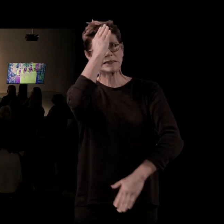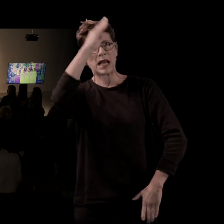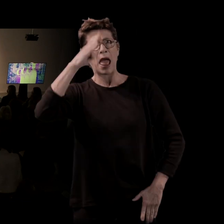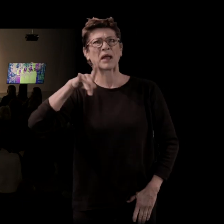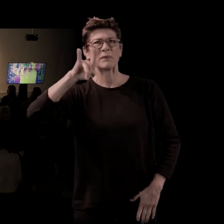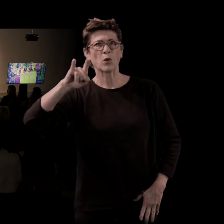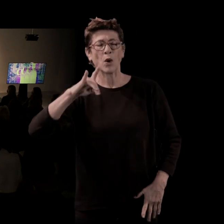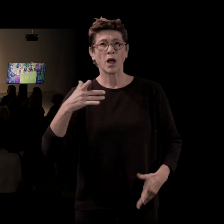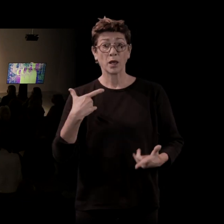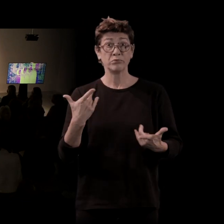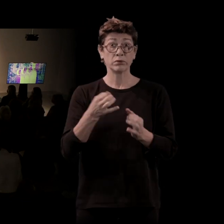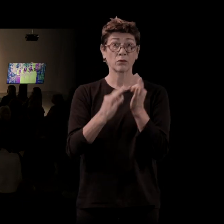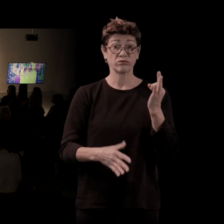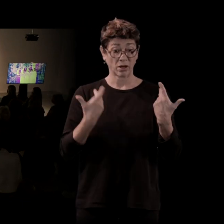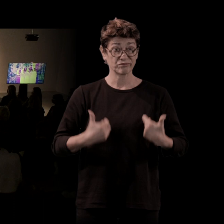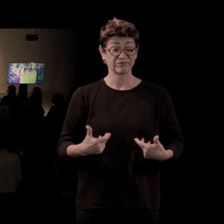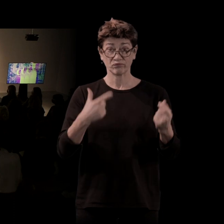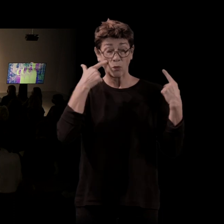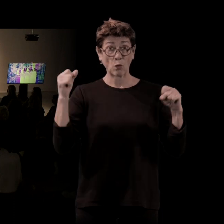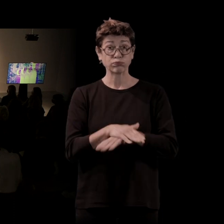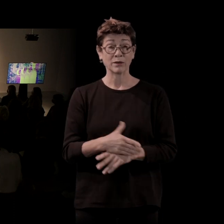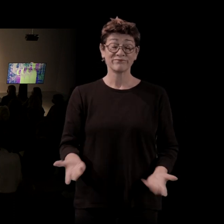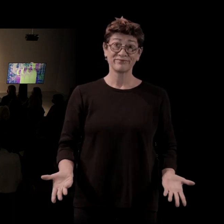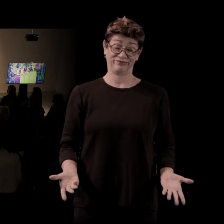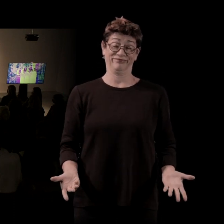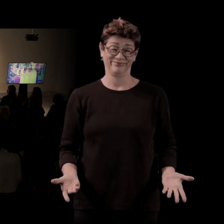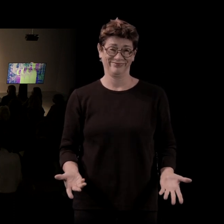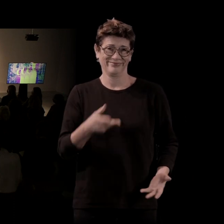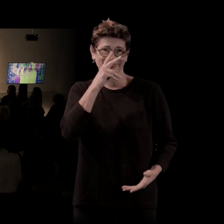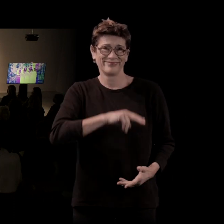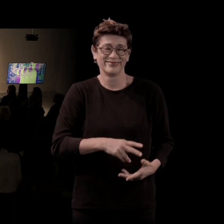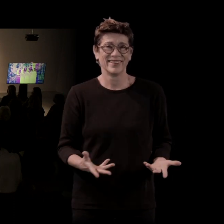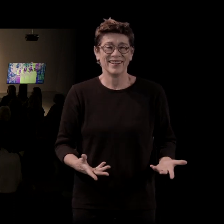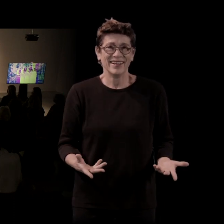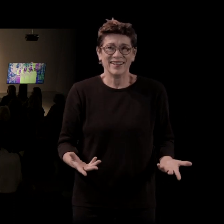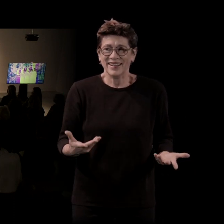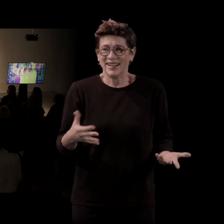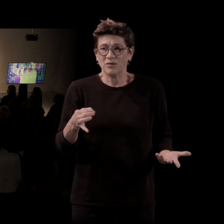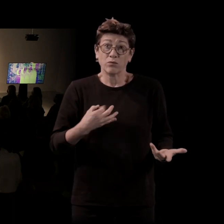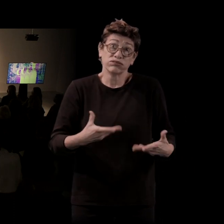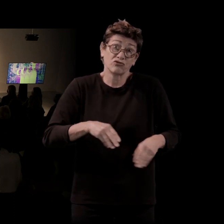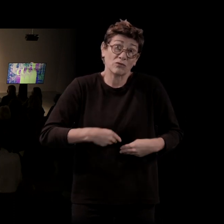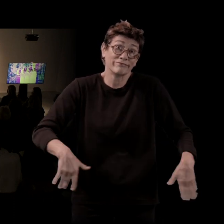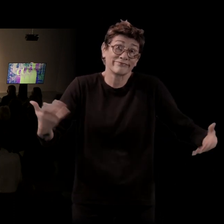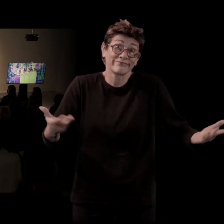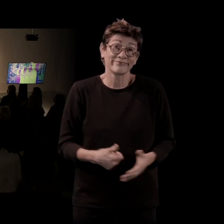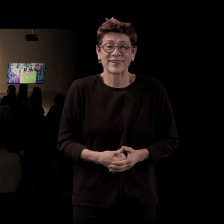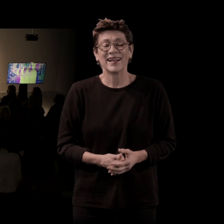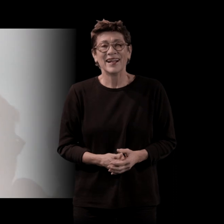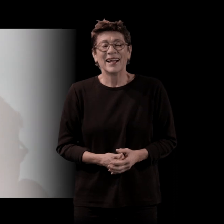'est autre chose. Vous aimez parfois les films. Oui, Terrence Hill, on assume, très bien. Moi aussi. Et donc, c'était pénible. Mais